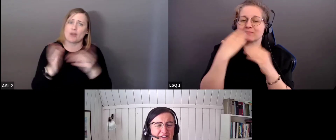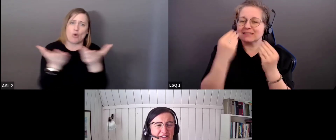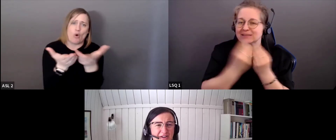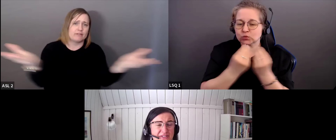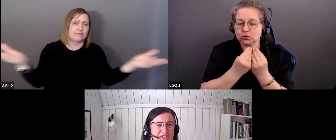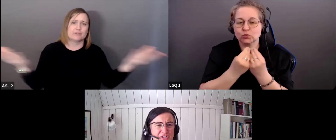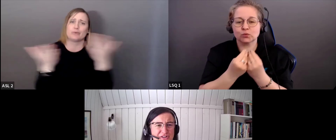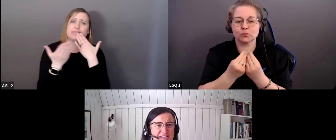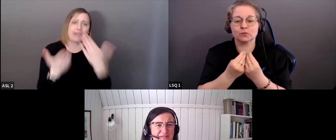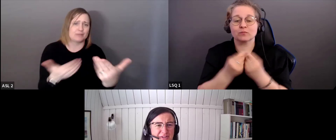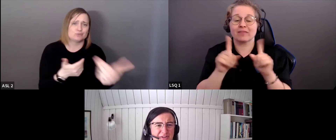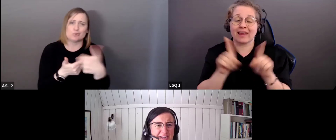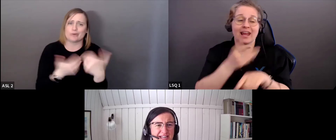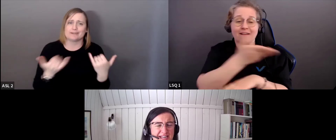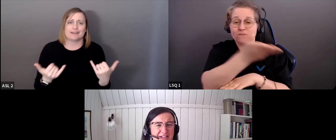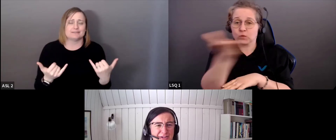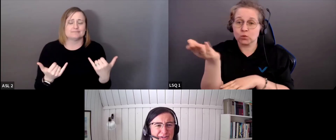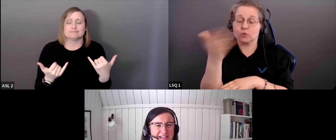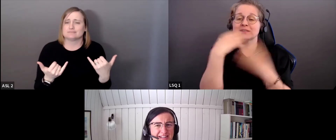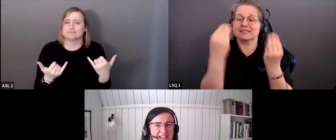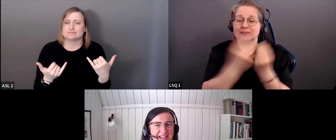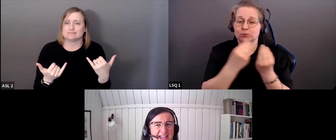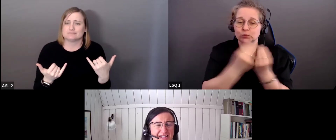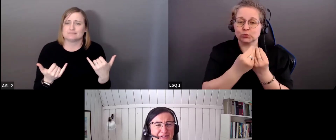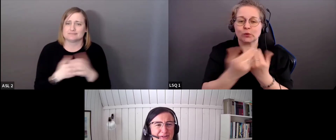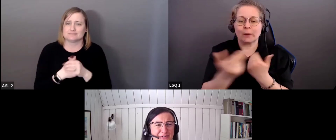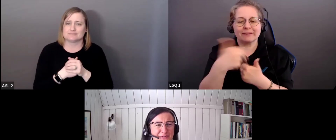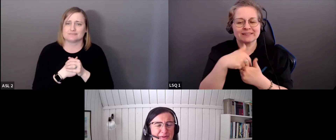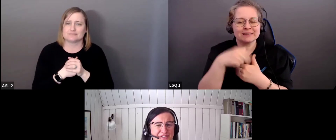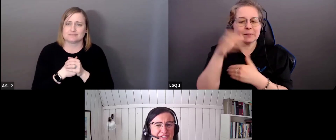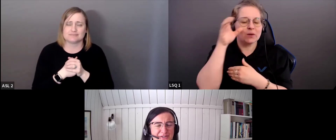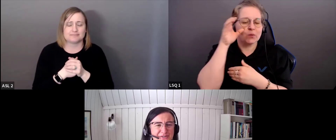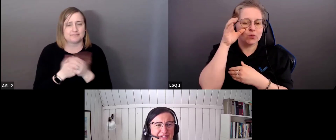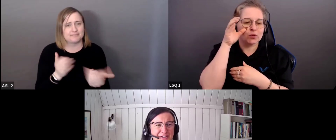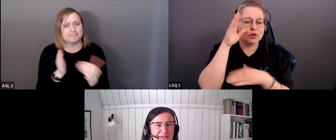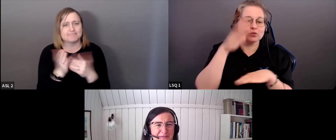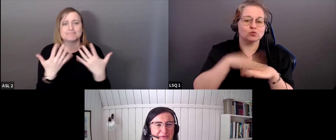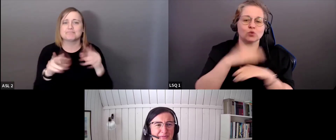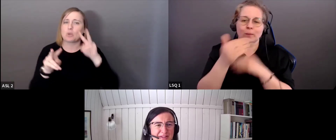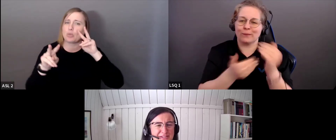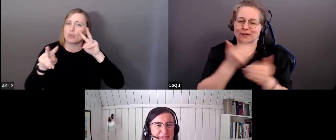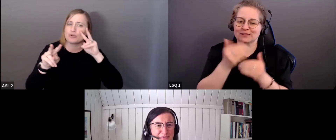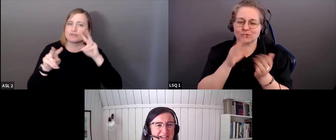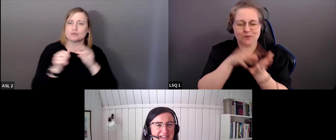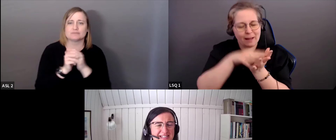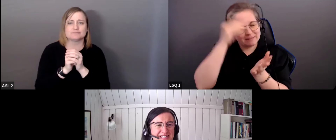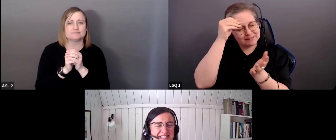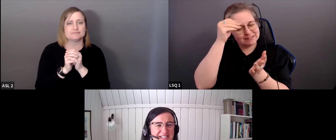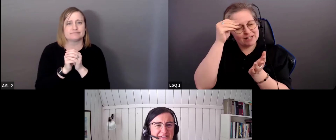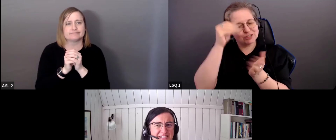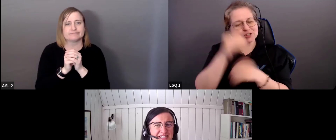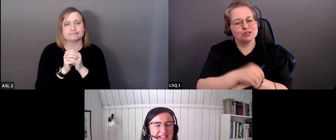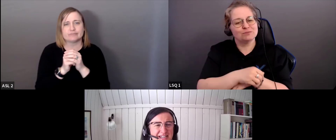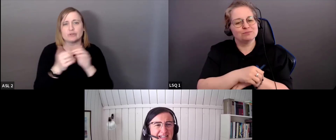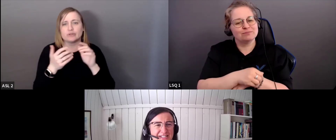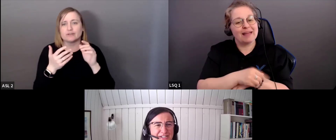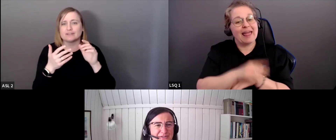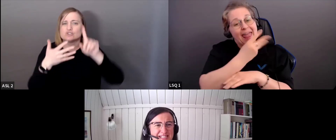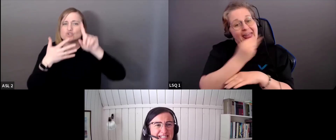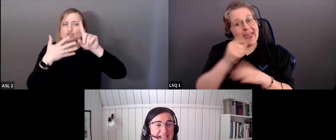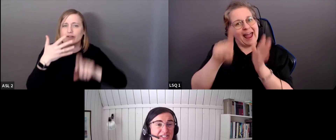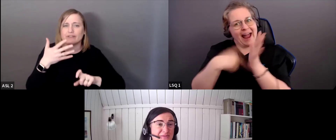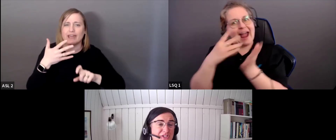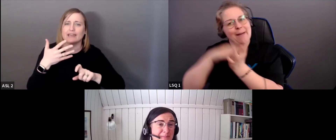surtout vous tous. Merci d'avoir été à l'écoute dans ce processus d'apprentissage et de désapprentissage.